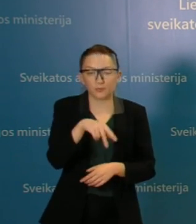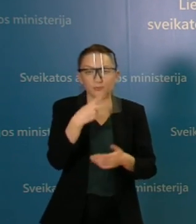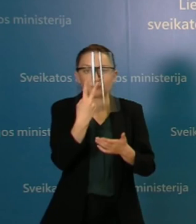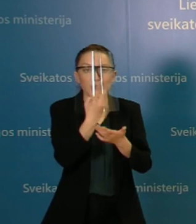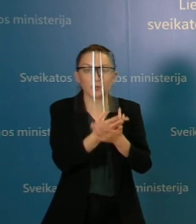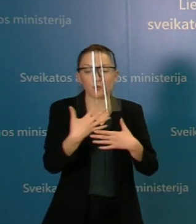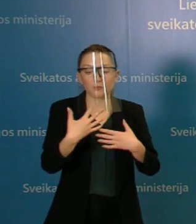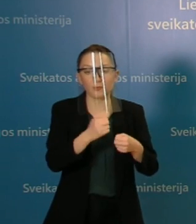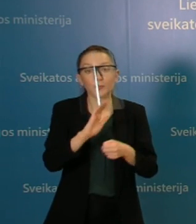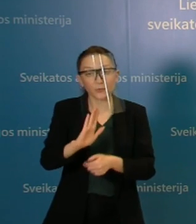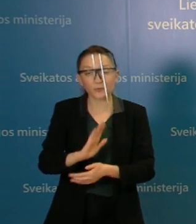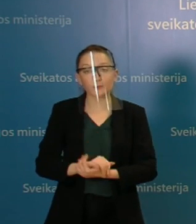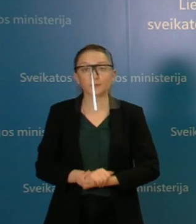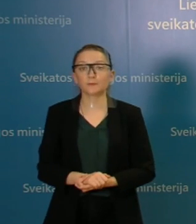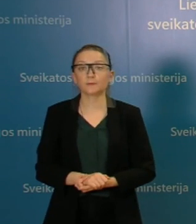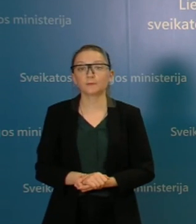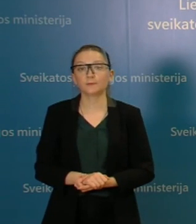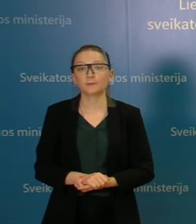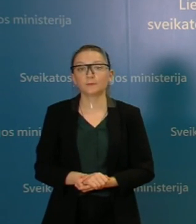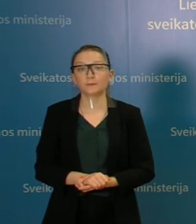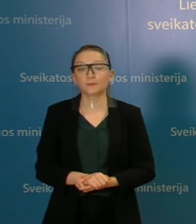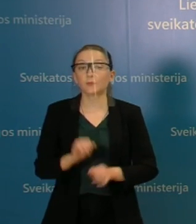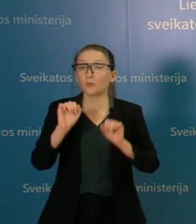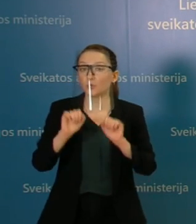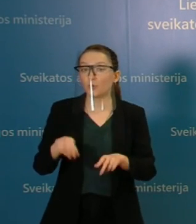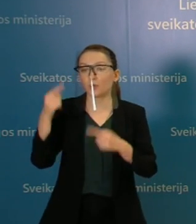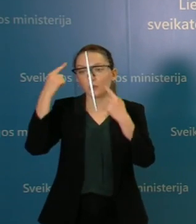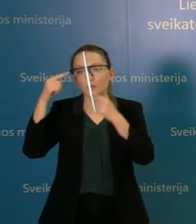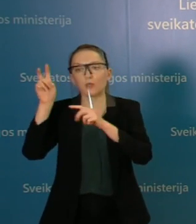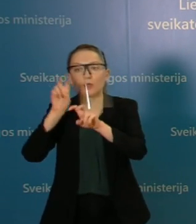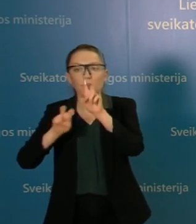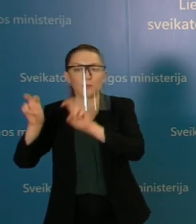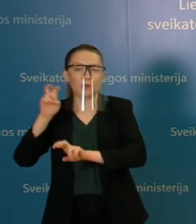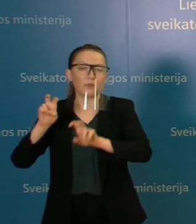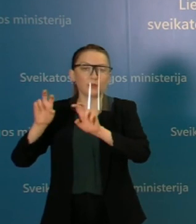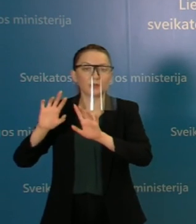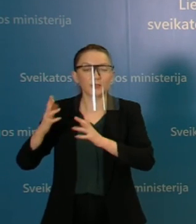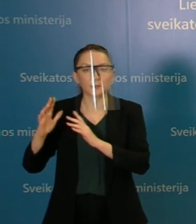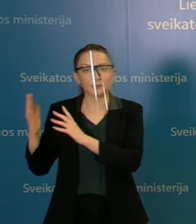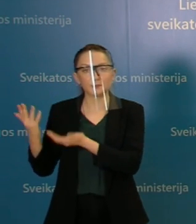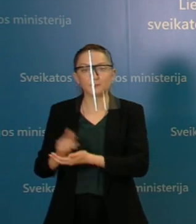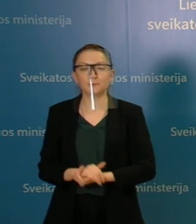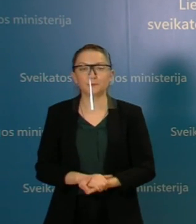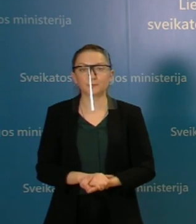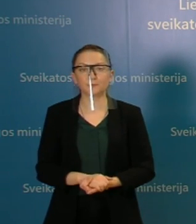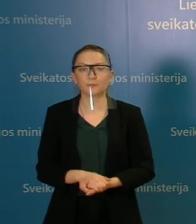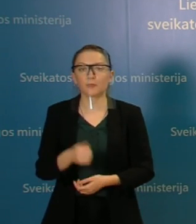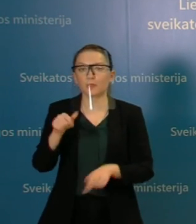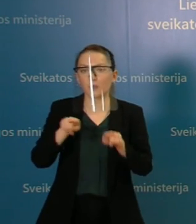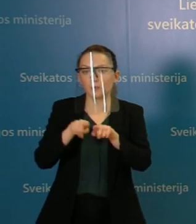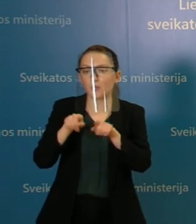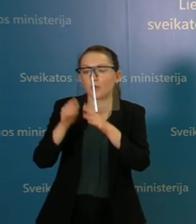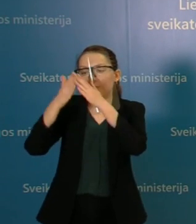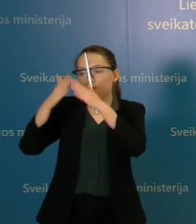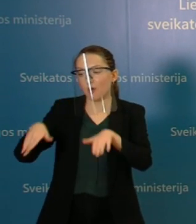priimtas į pačią gydimą įstaigą, bet matyt, galima paieškoti ir kitų dar sprendimo būdų ir net tose pačiose